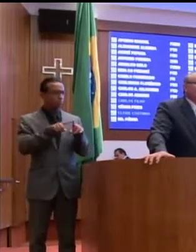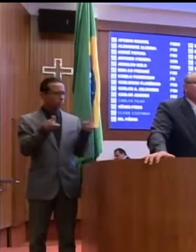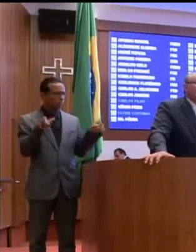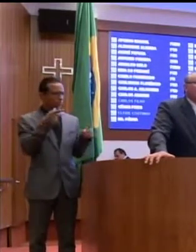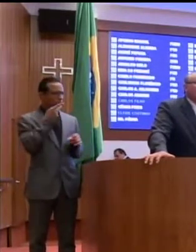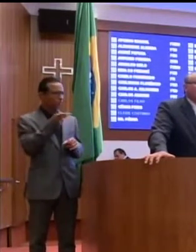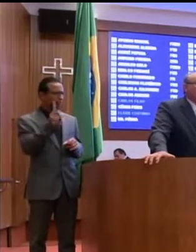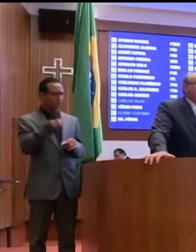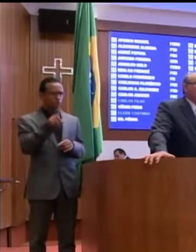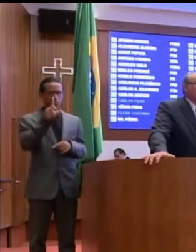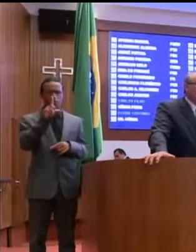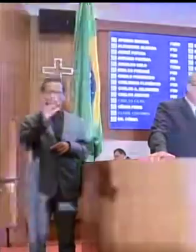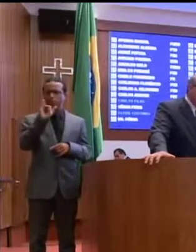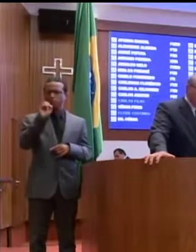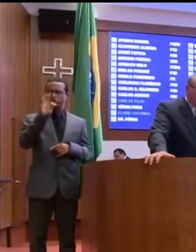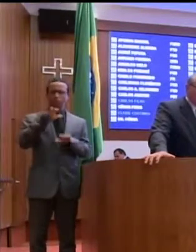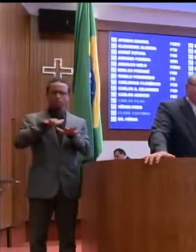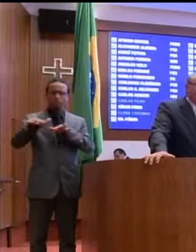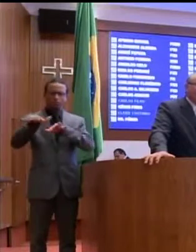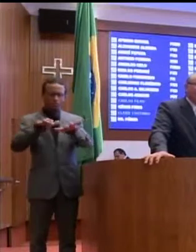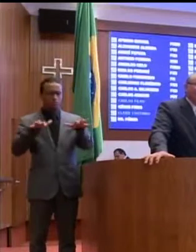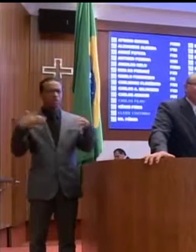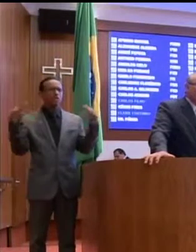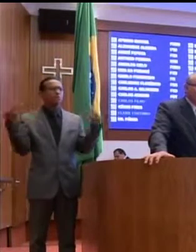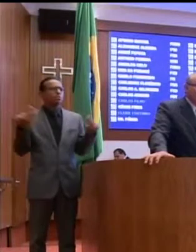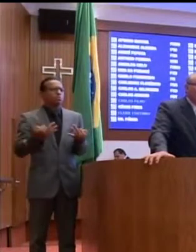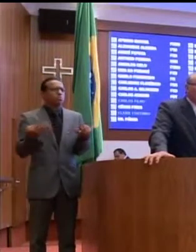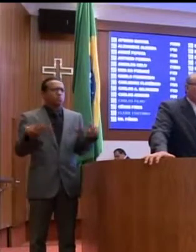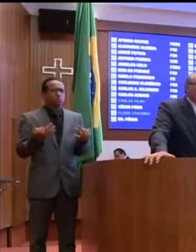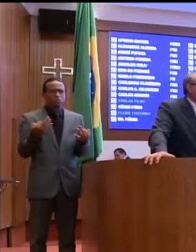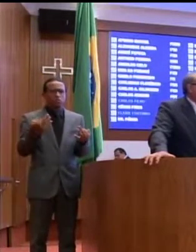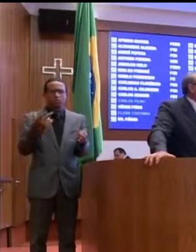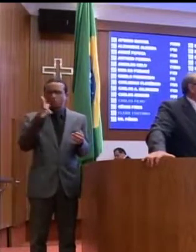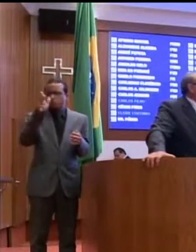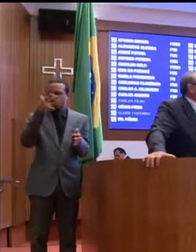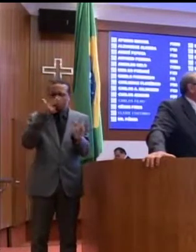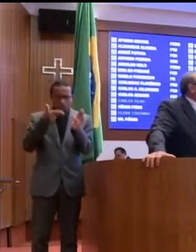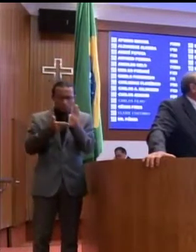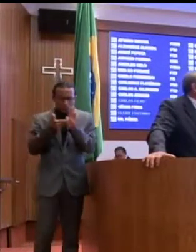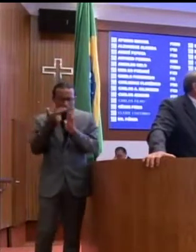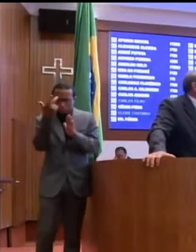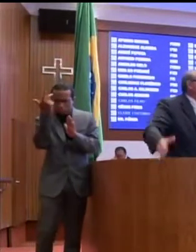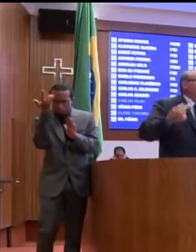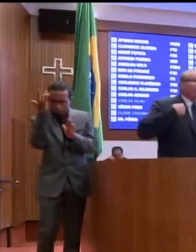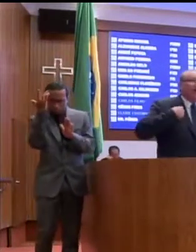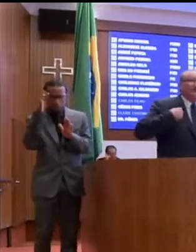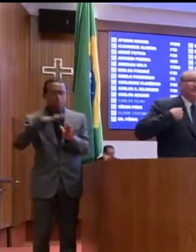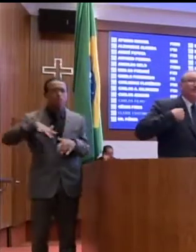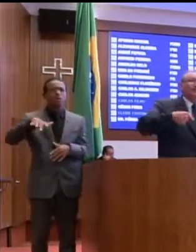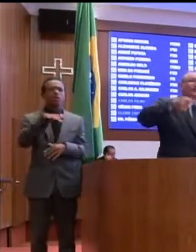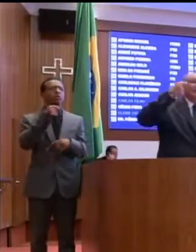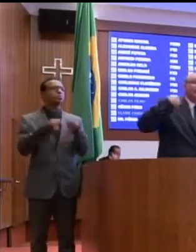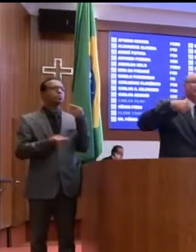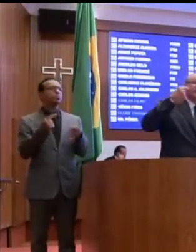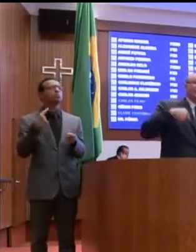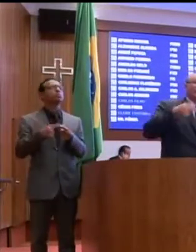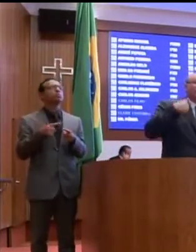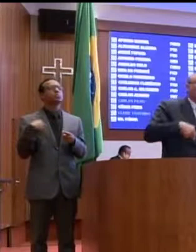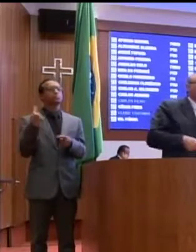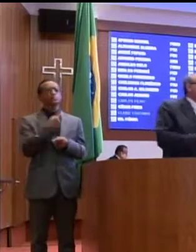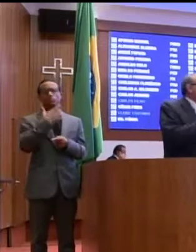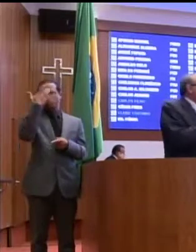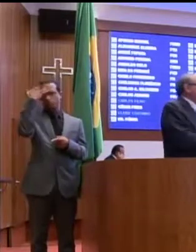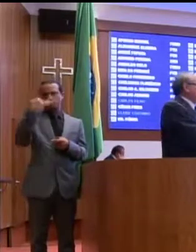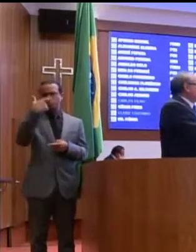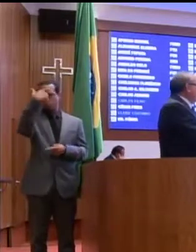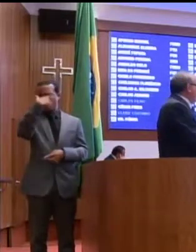dizer que distribuição pode ser tão perfeita, tão cirúrgica no ambiente político. Porque todos nós nos achamos sempre,